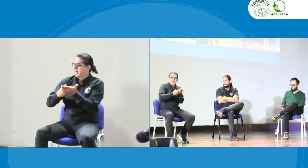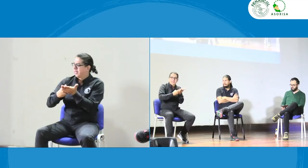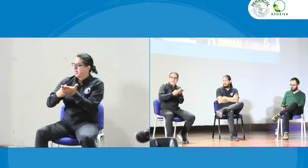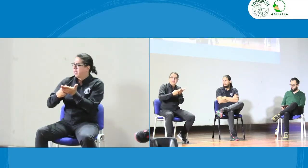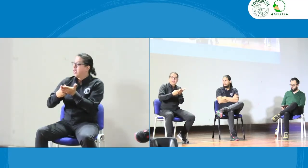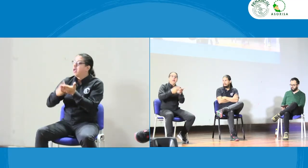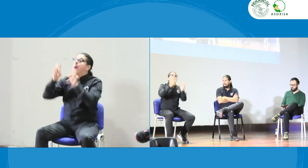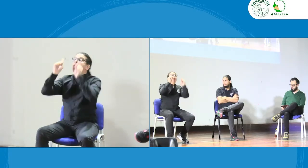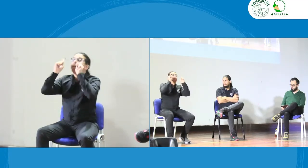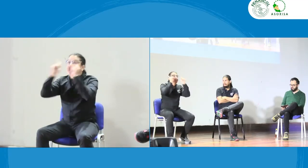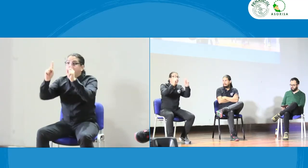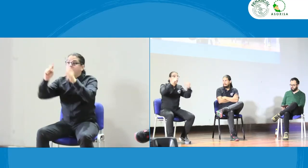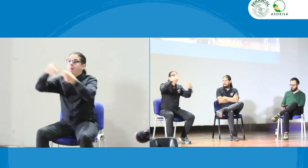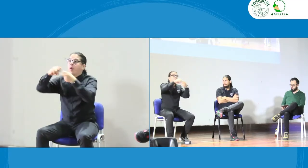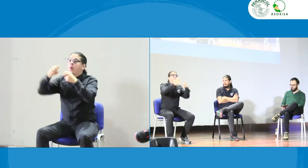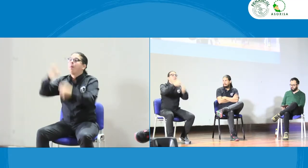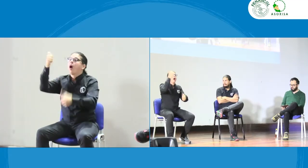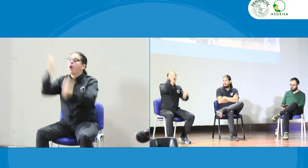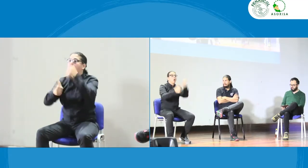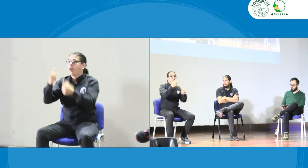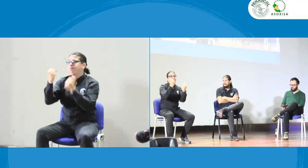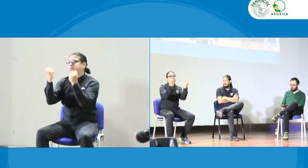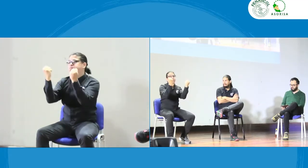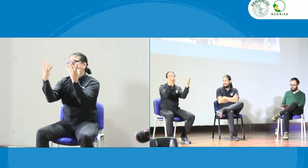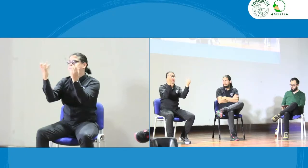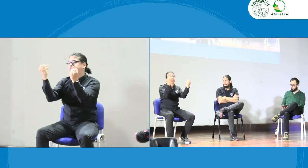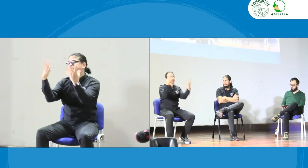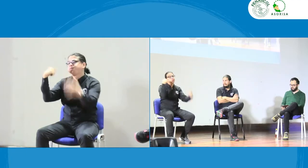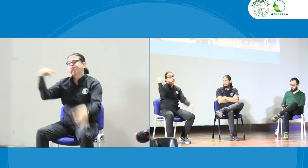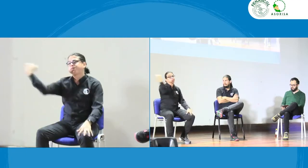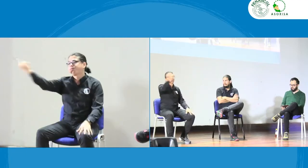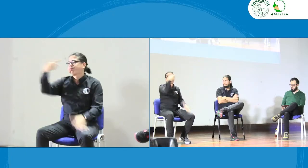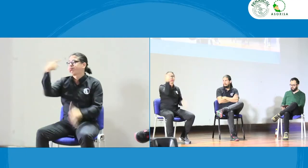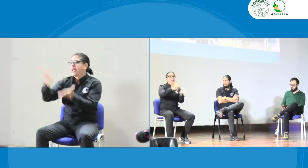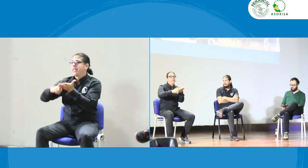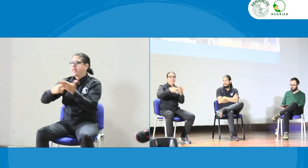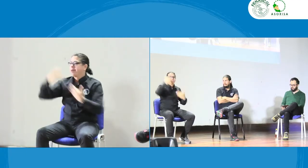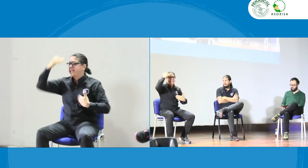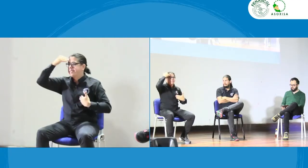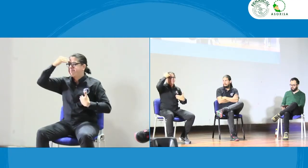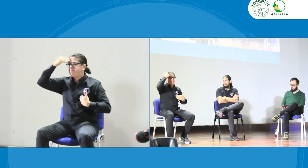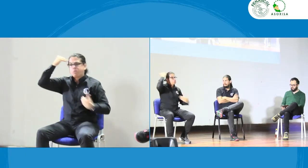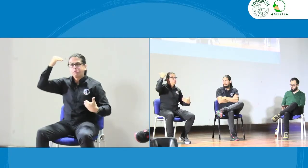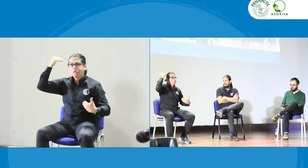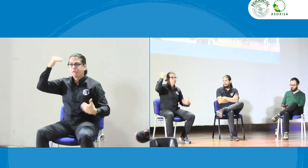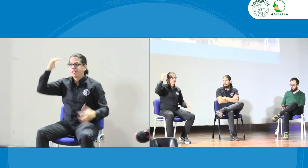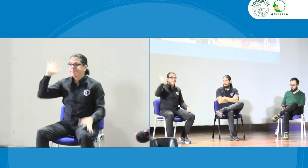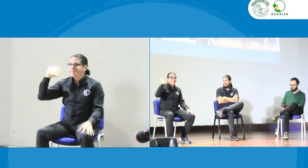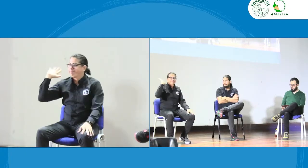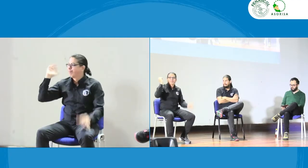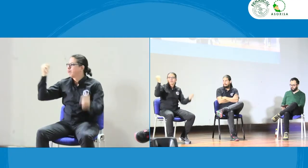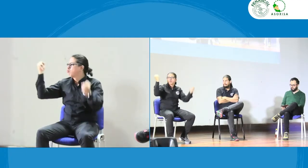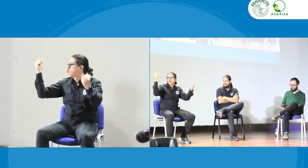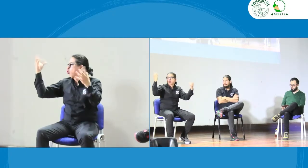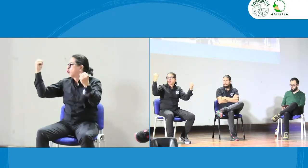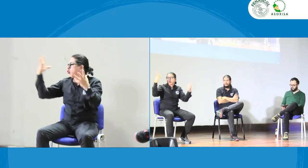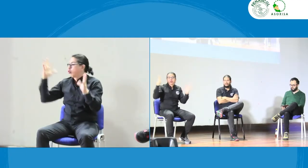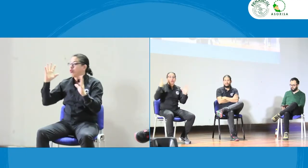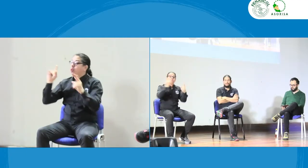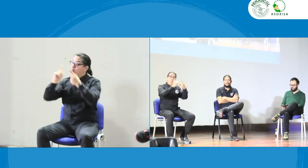en el contrato no son del perfil del intérprete pero ¿qué sucede? el problema que tenemos